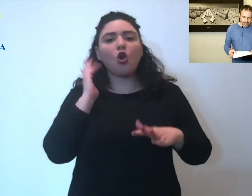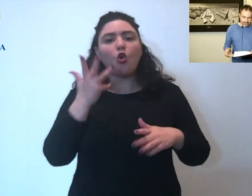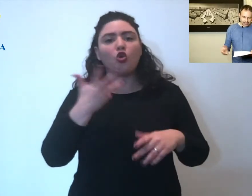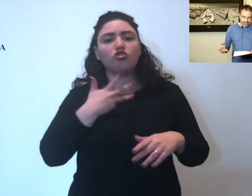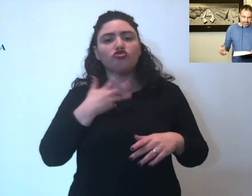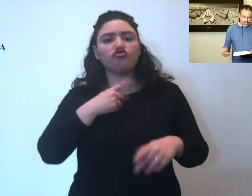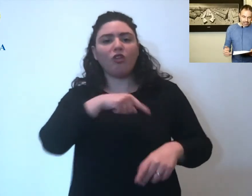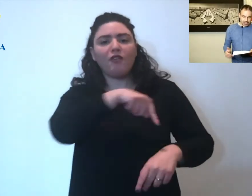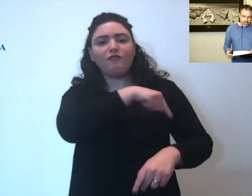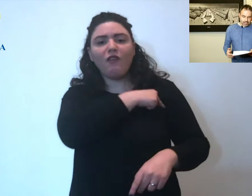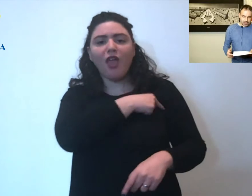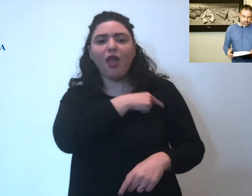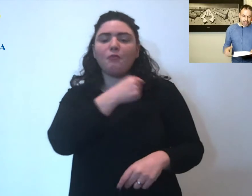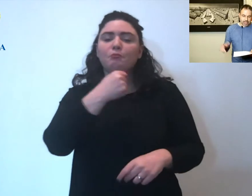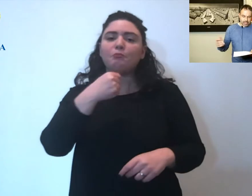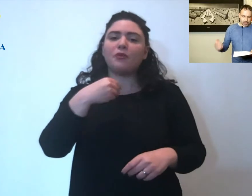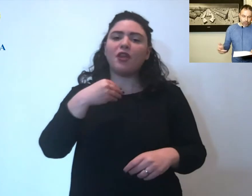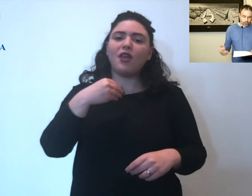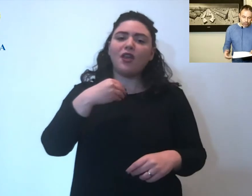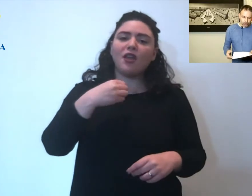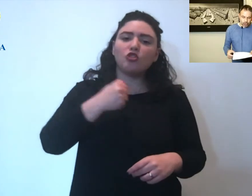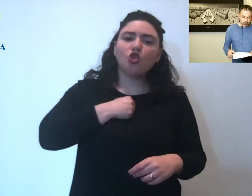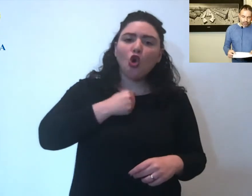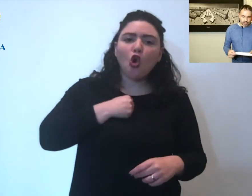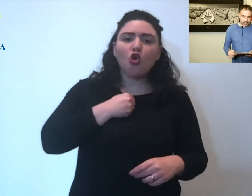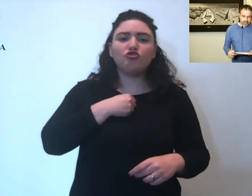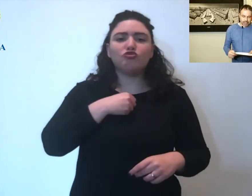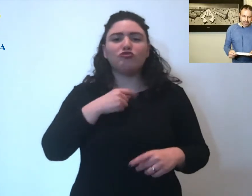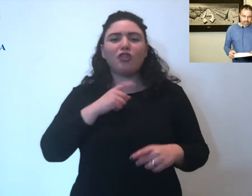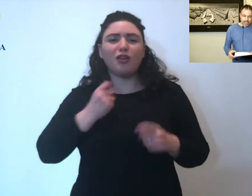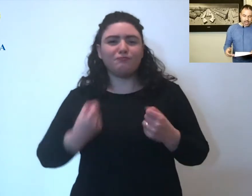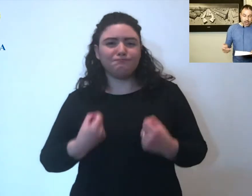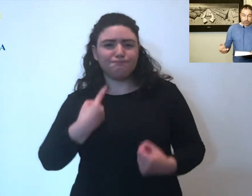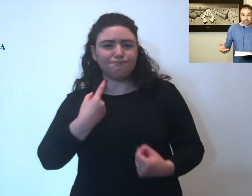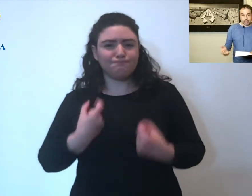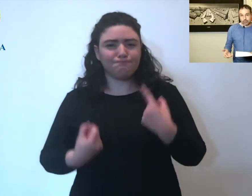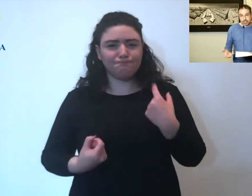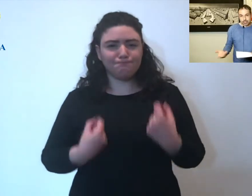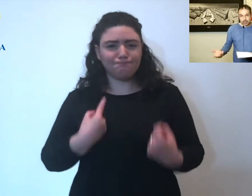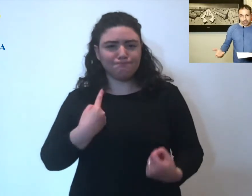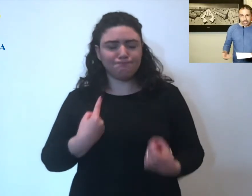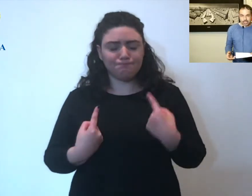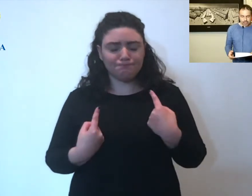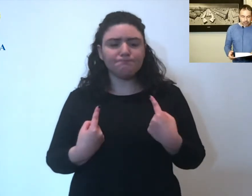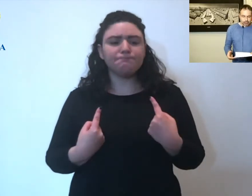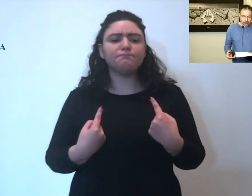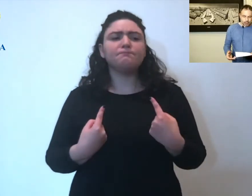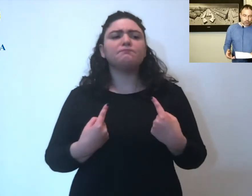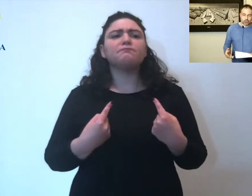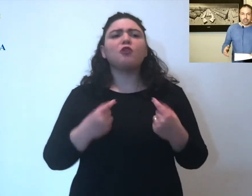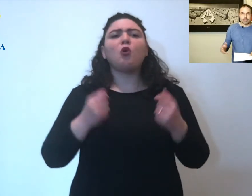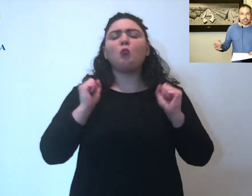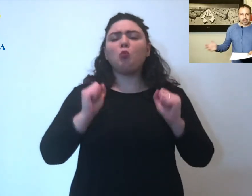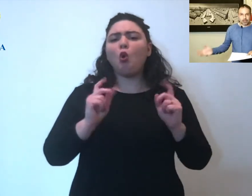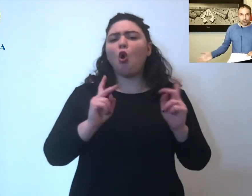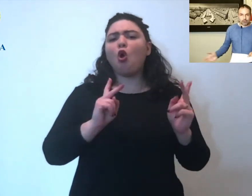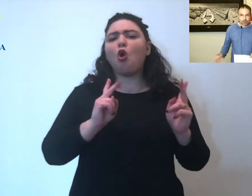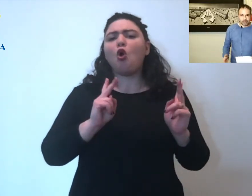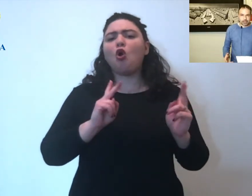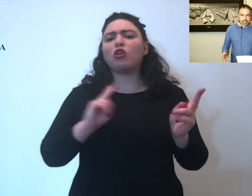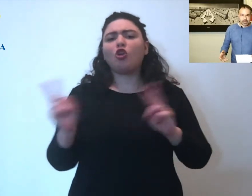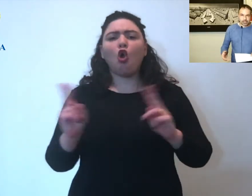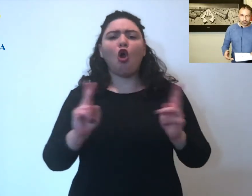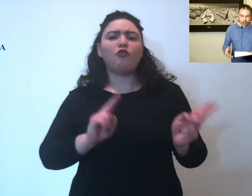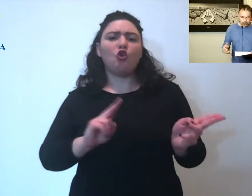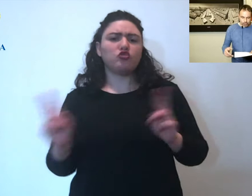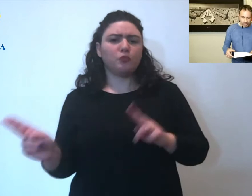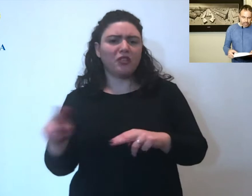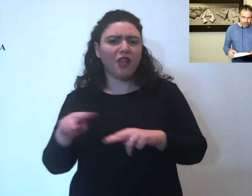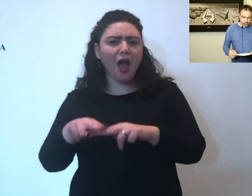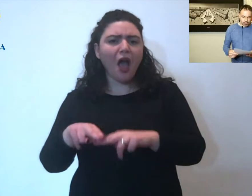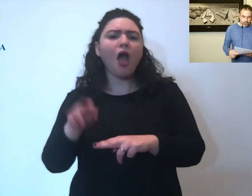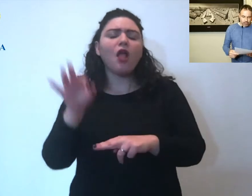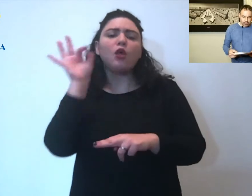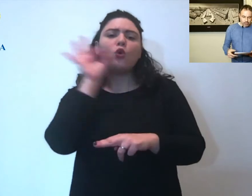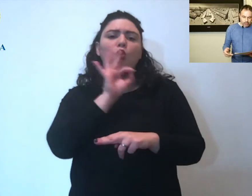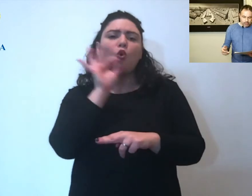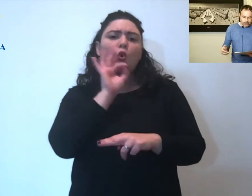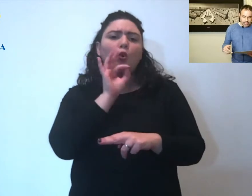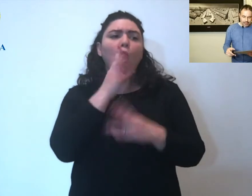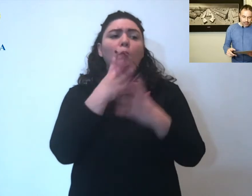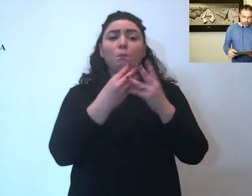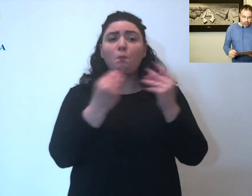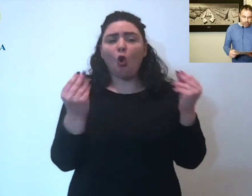sintomatica che riconduce ovviamente a una situazione non sempre da ricovero ospedaliero. In questo caso